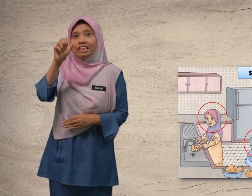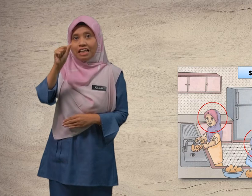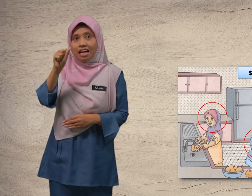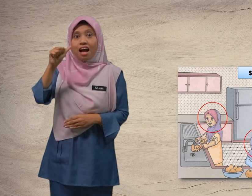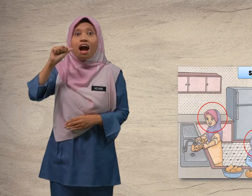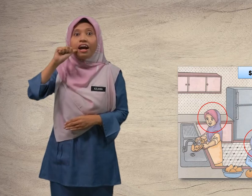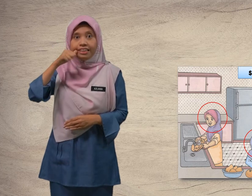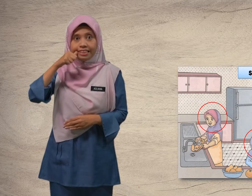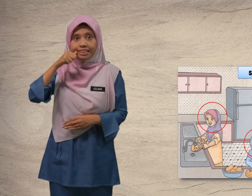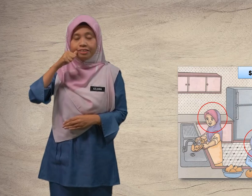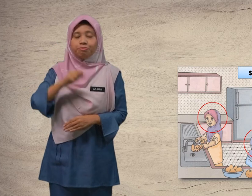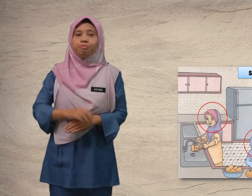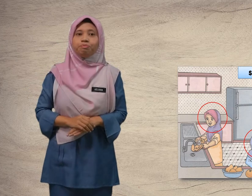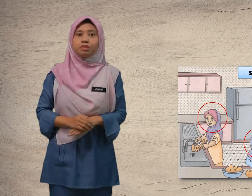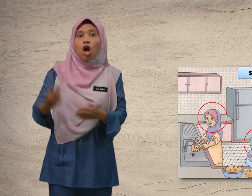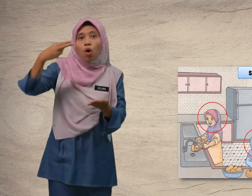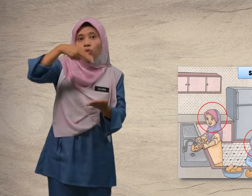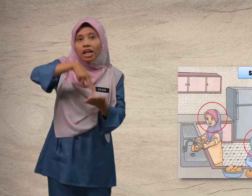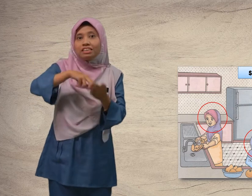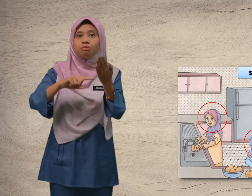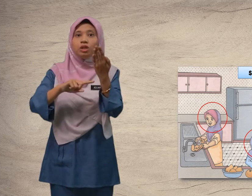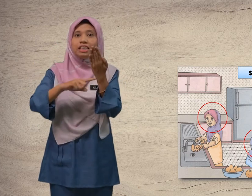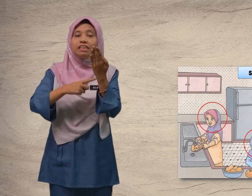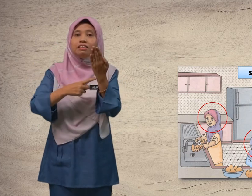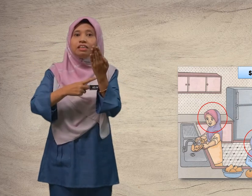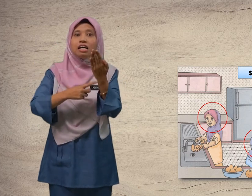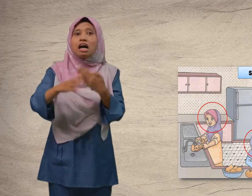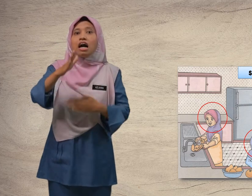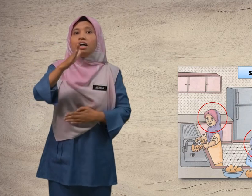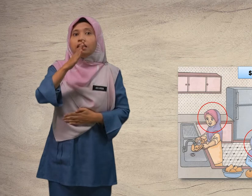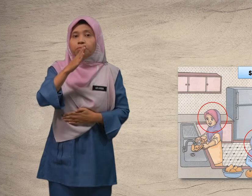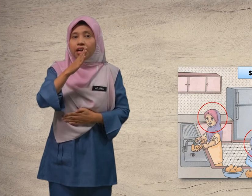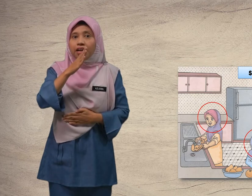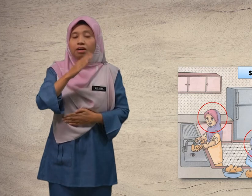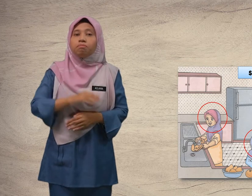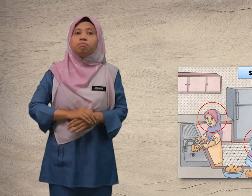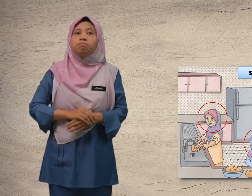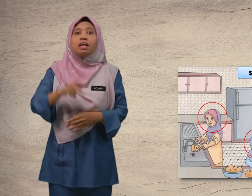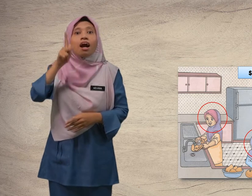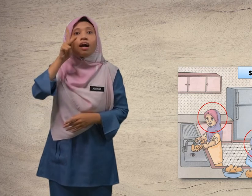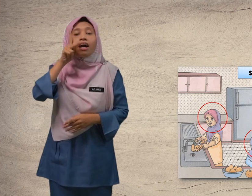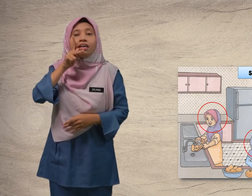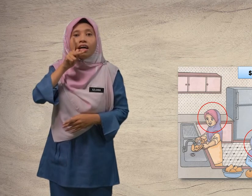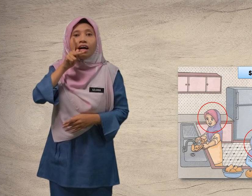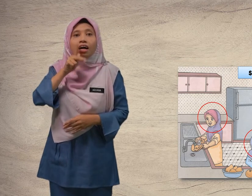Anis. Ulang semula. Emak, kakak,